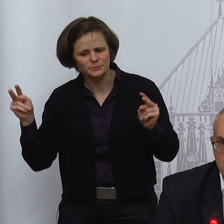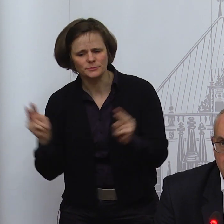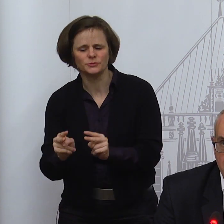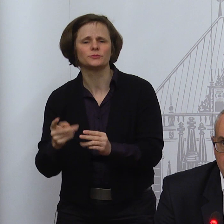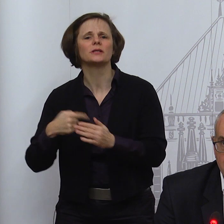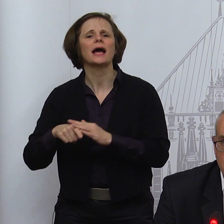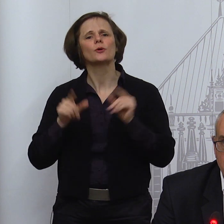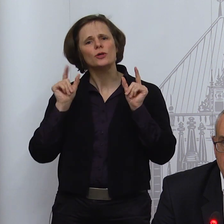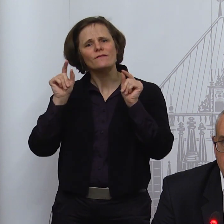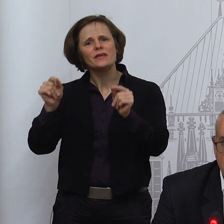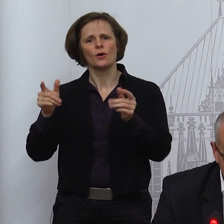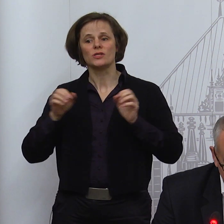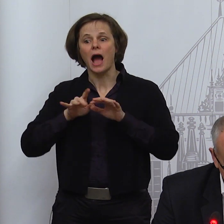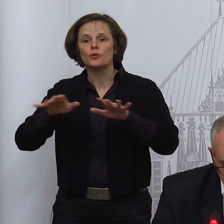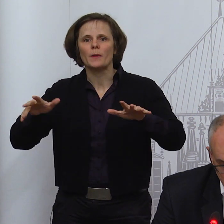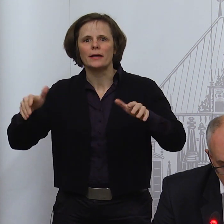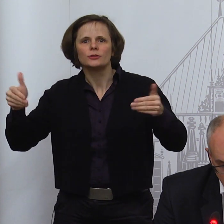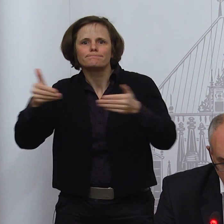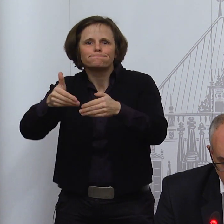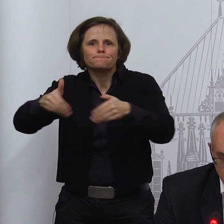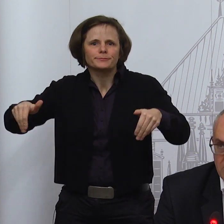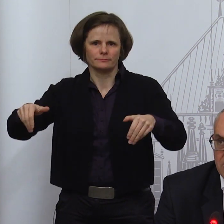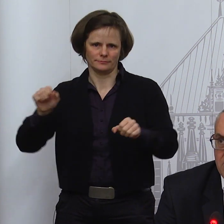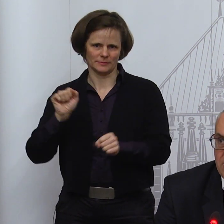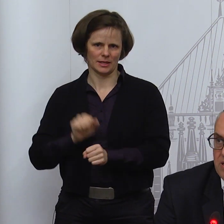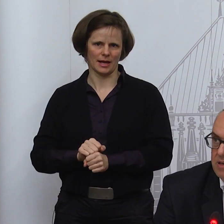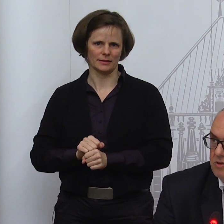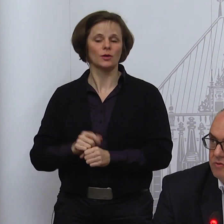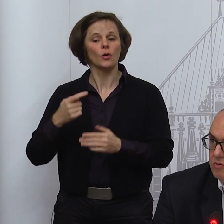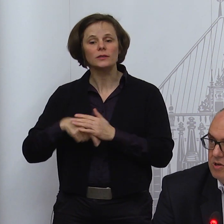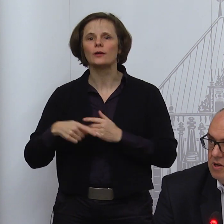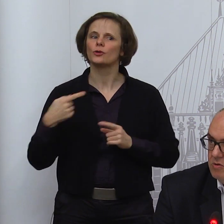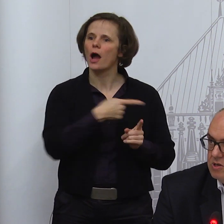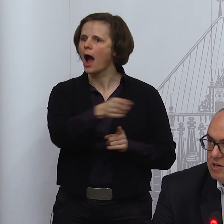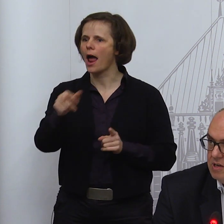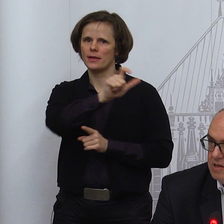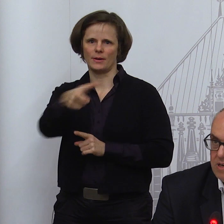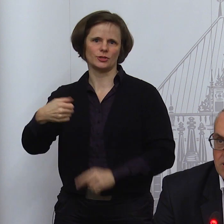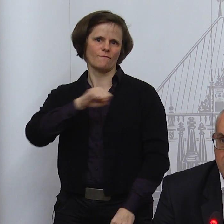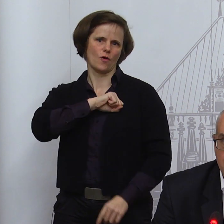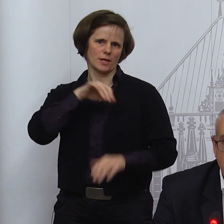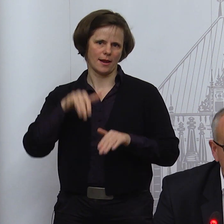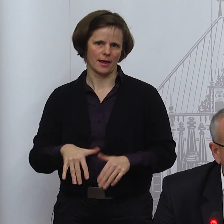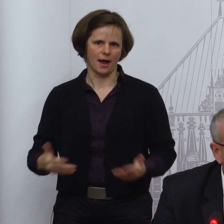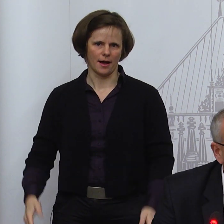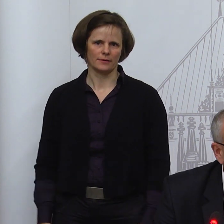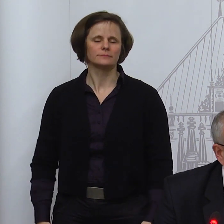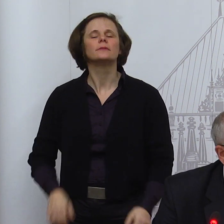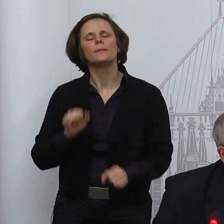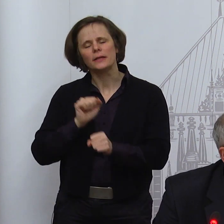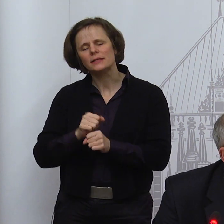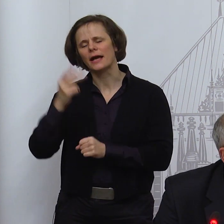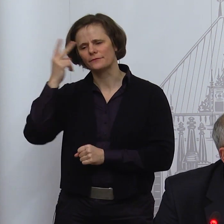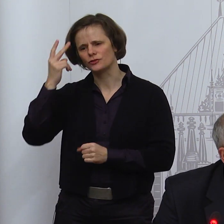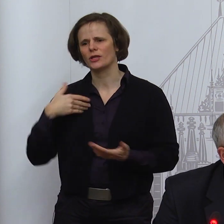Menschen was davon haben. Aber ich kann natürlich absolut verstehen, dass aufgrund der unterschiedlichen Tätigkeiten und der unterschiedlichen